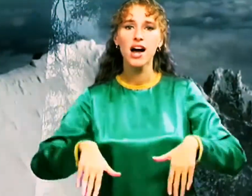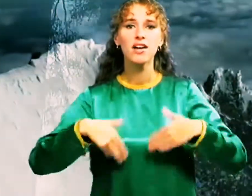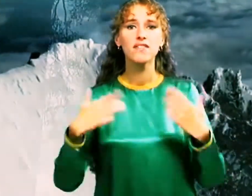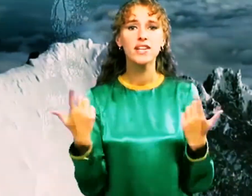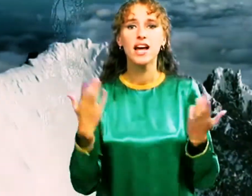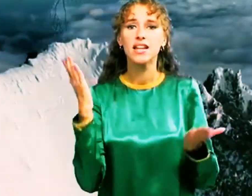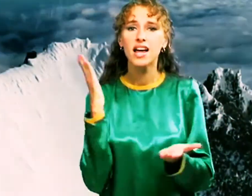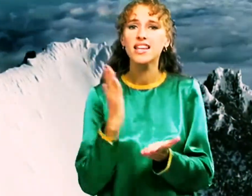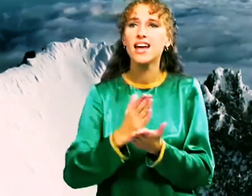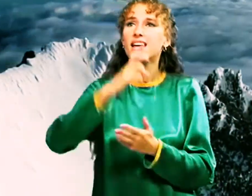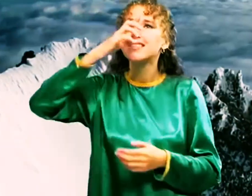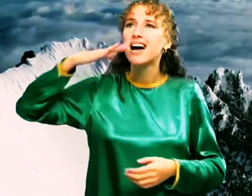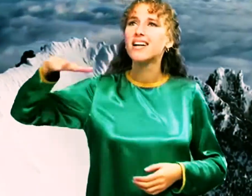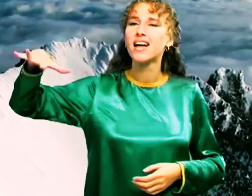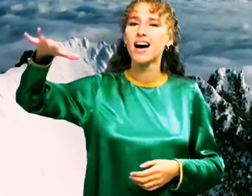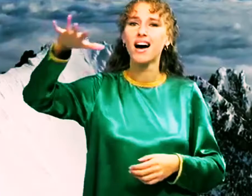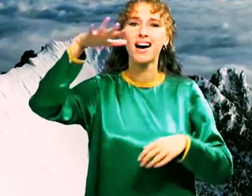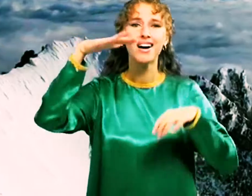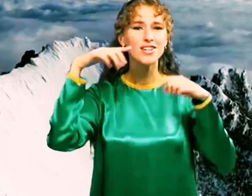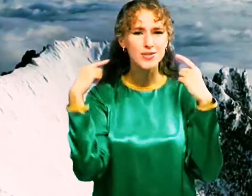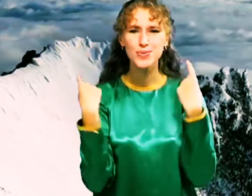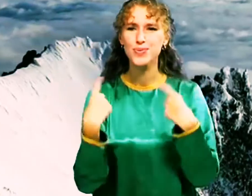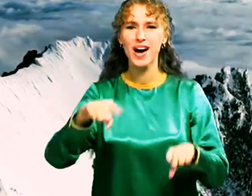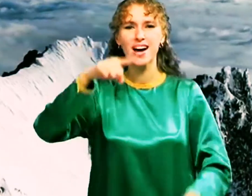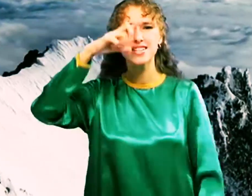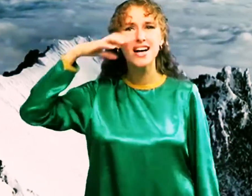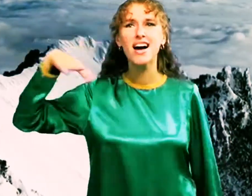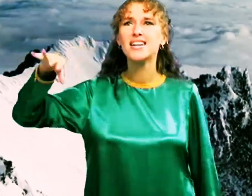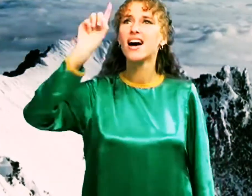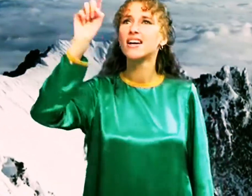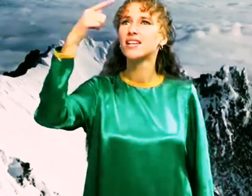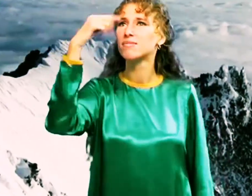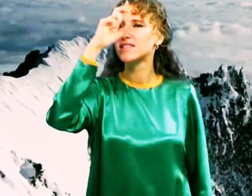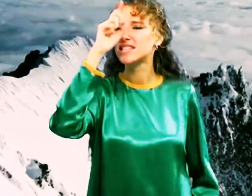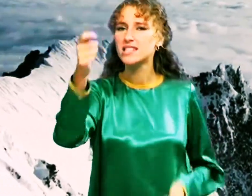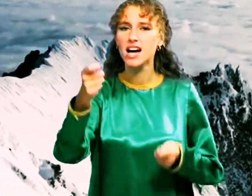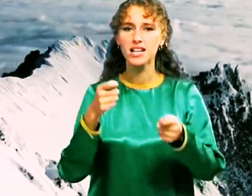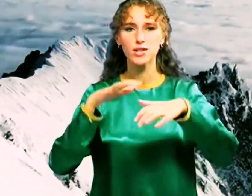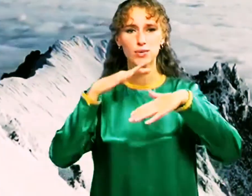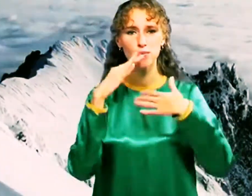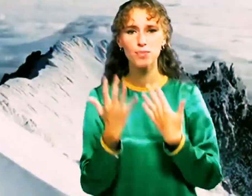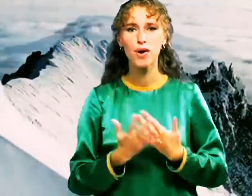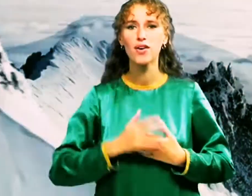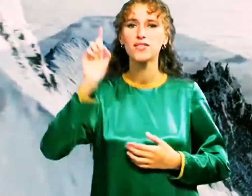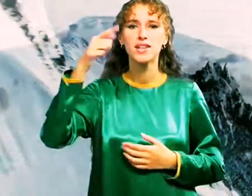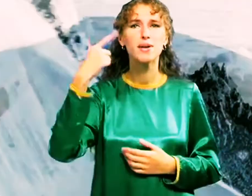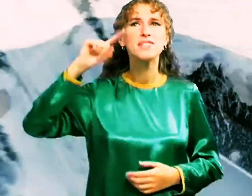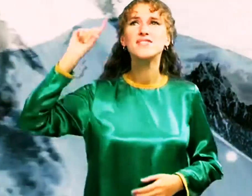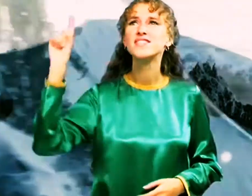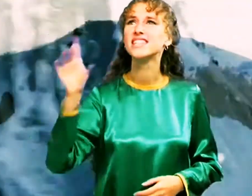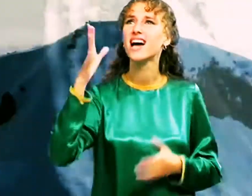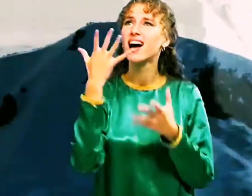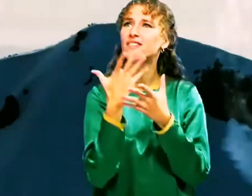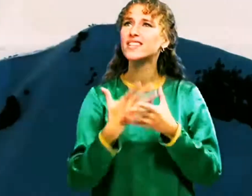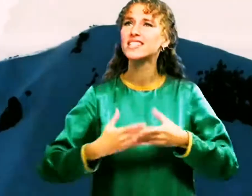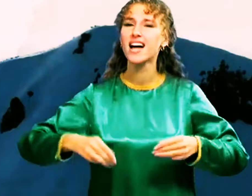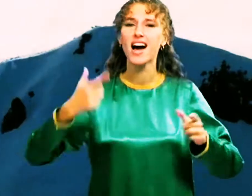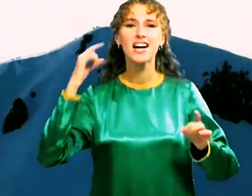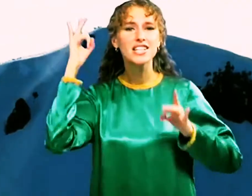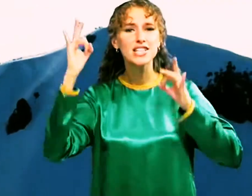Где-то есть она, другая страна Там, где царит любовь, там, где всегда весна Где